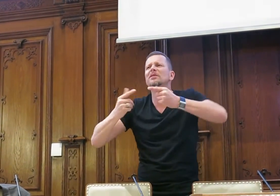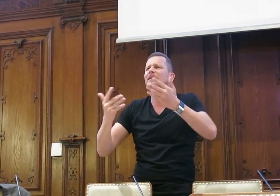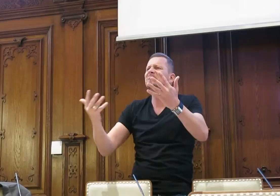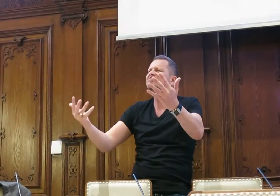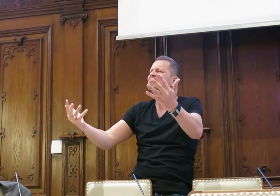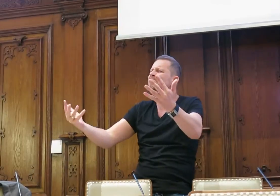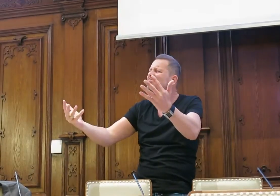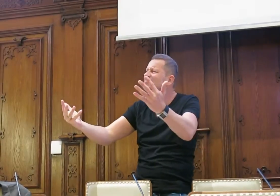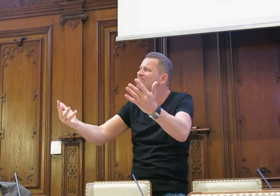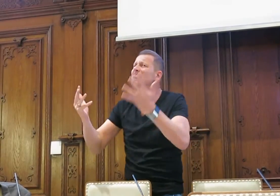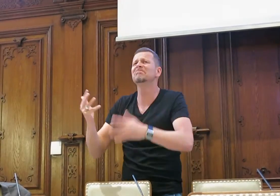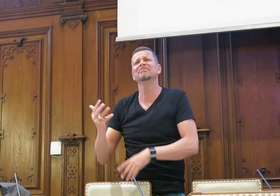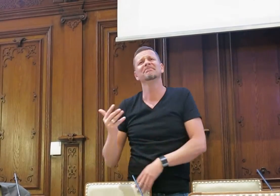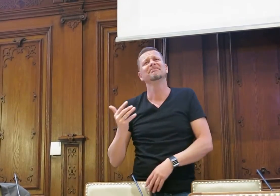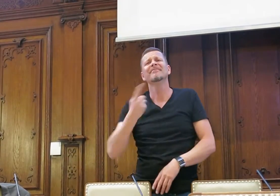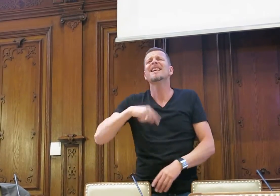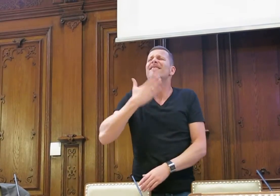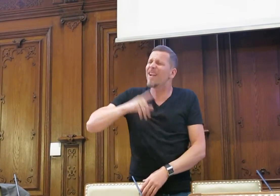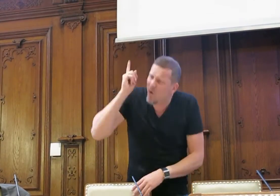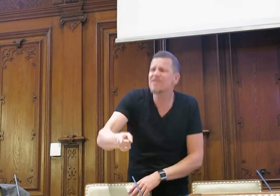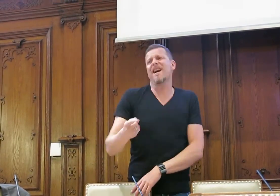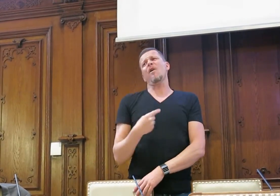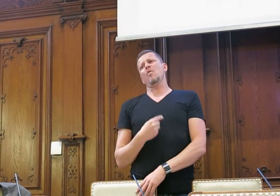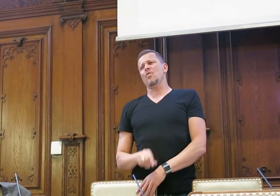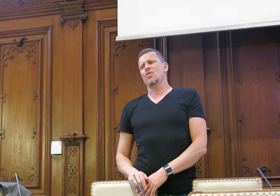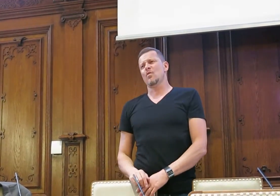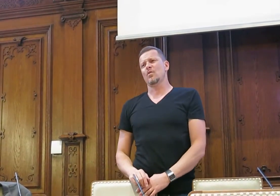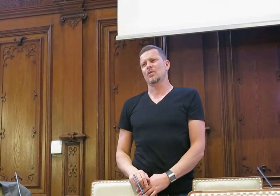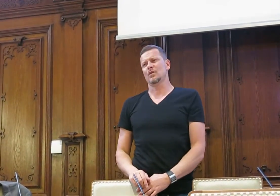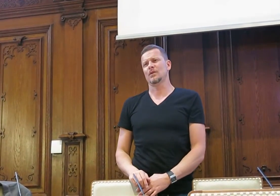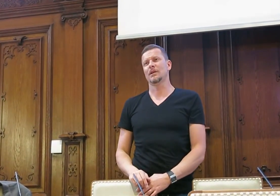Schuhe, da sind so Rollen oben, die hätten wir auch gern, die möchten wir auch gern.